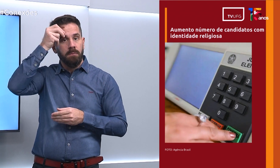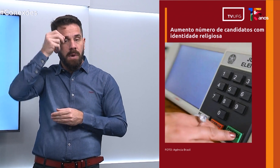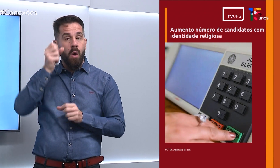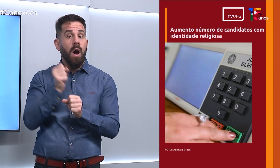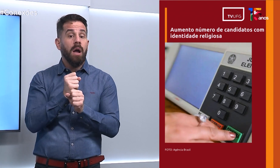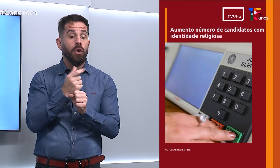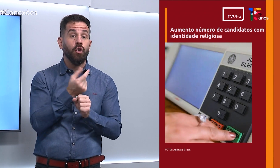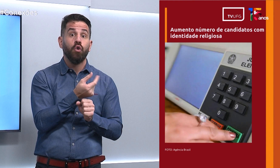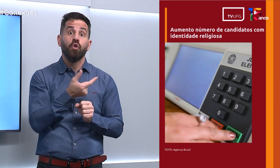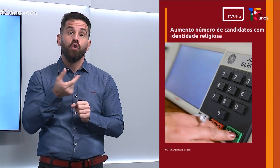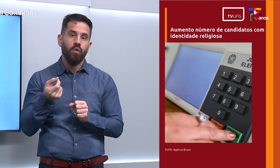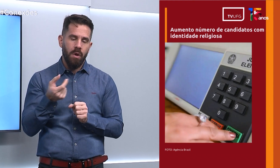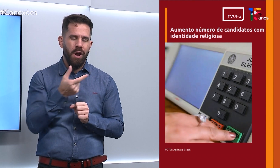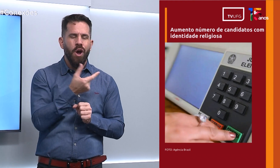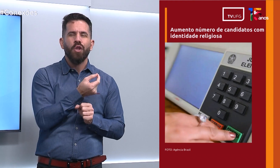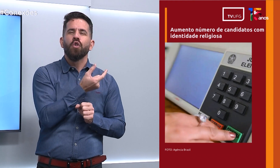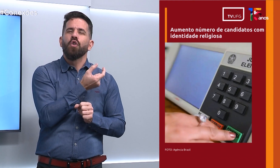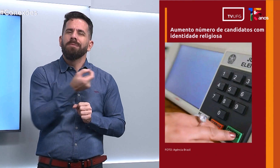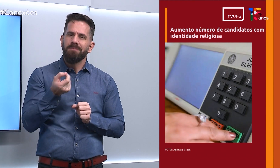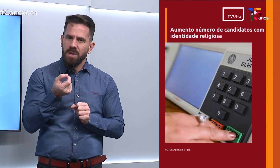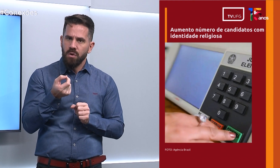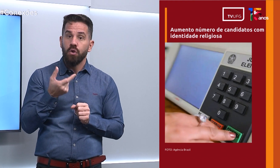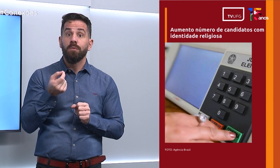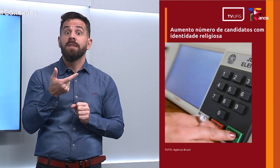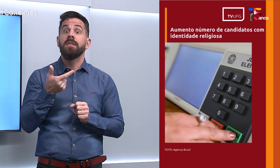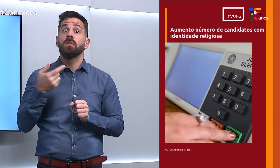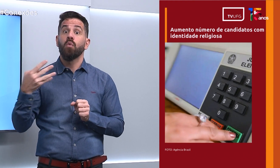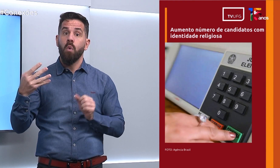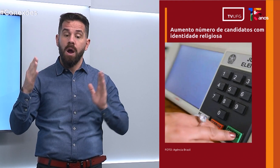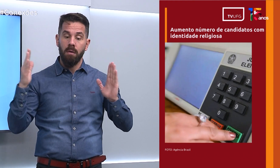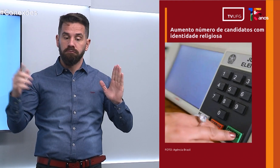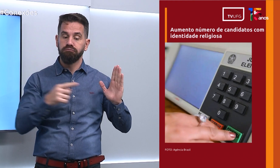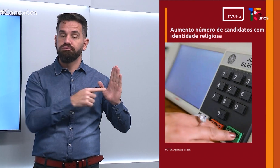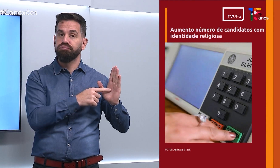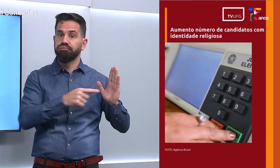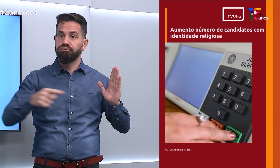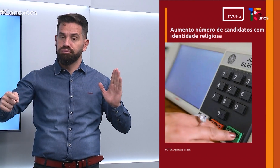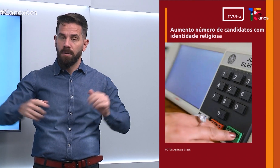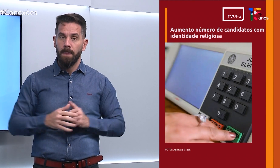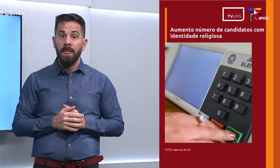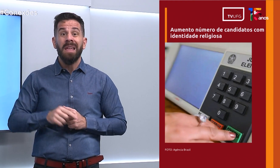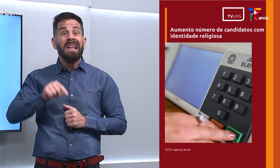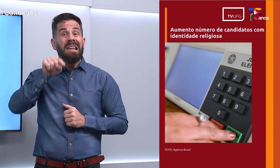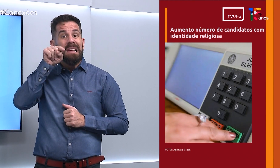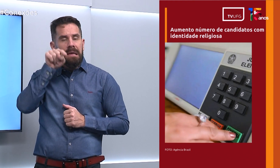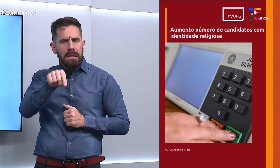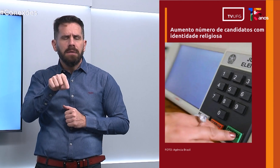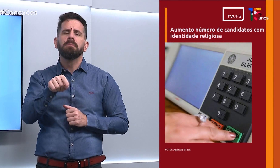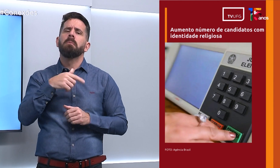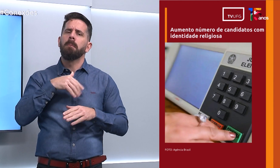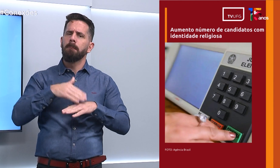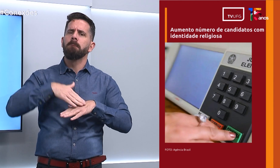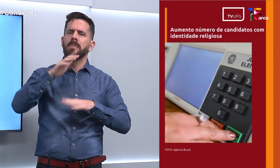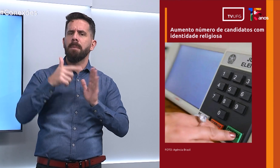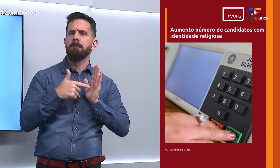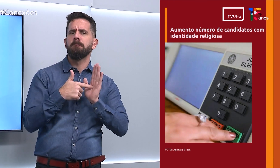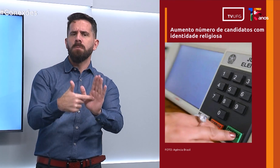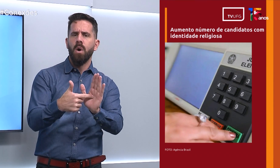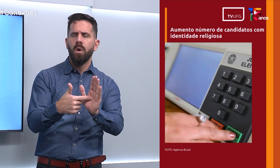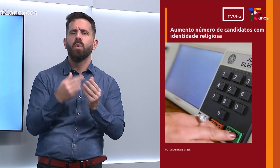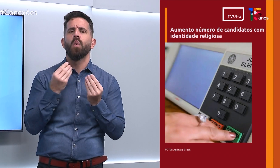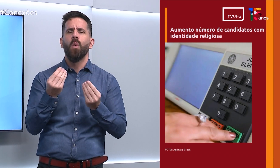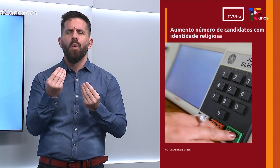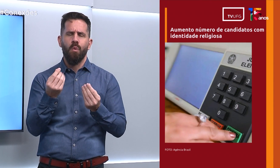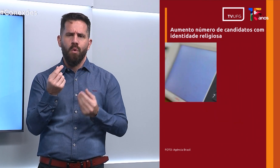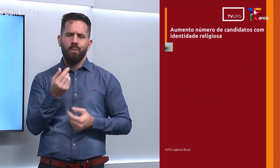este ano. E esses dados mostram um aumento de candidaturas com viés religioso, que no início da